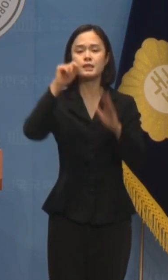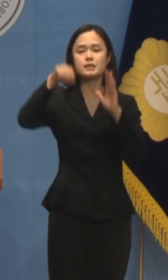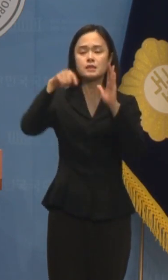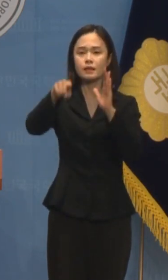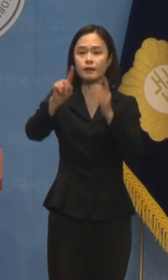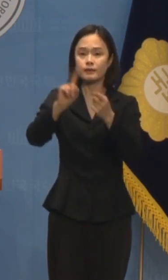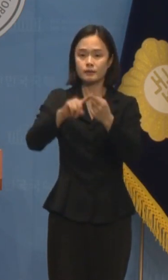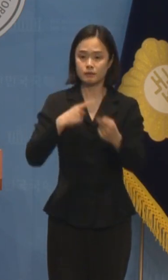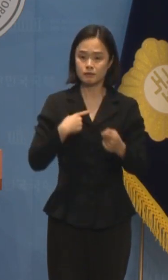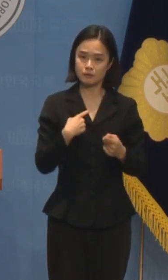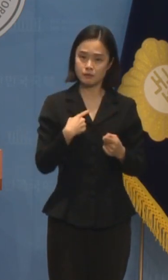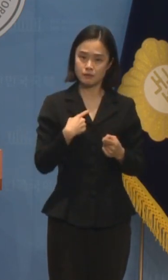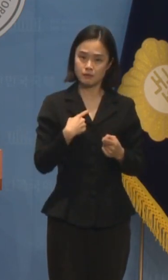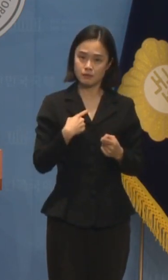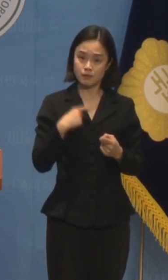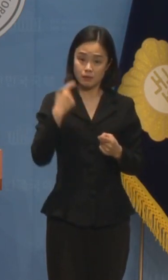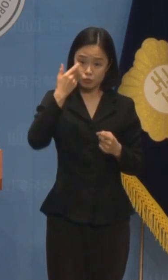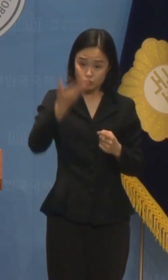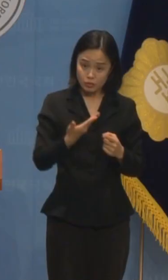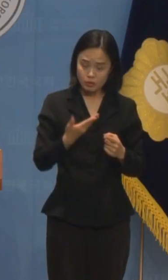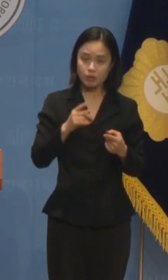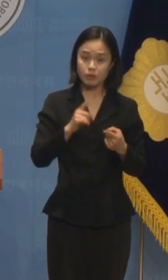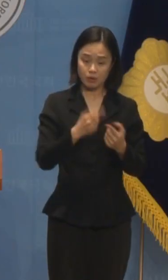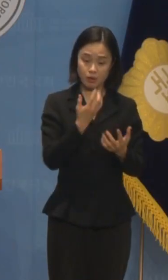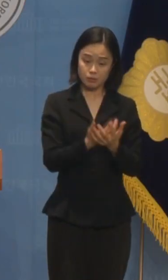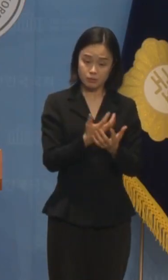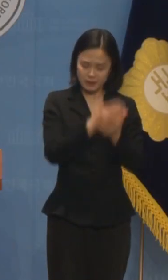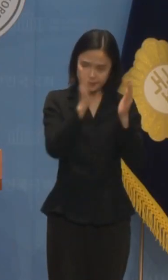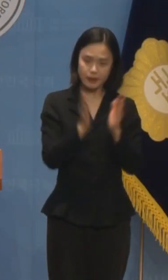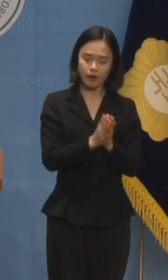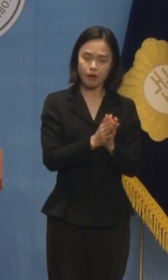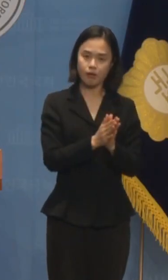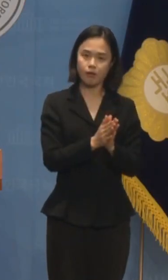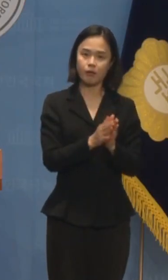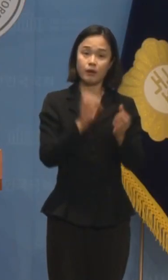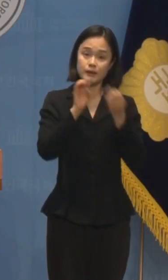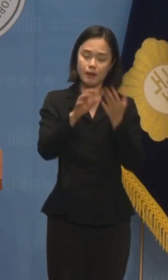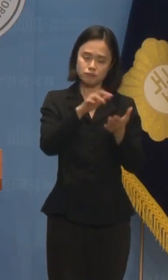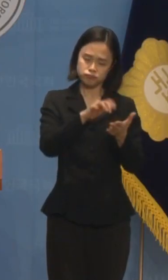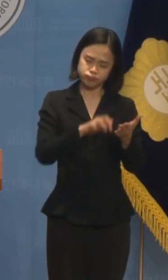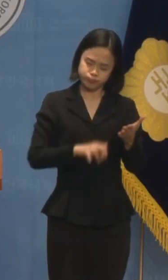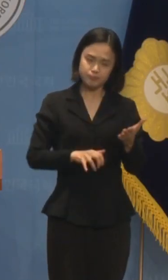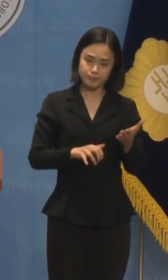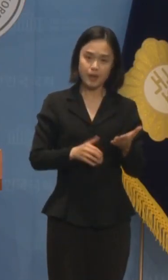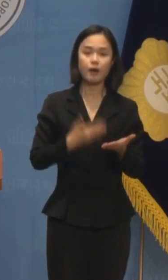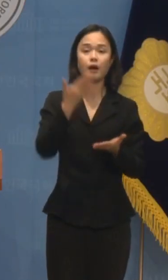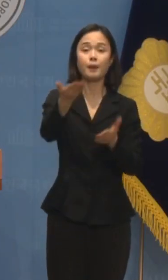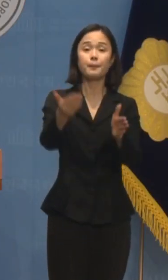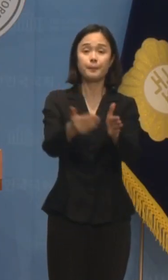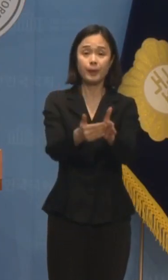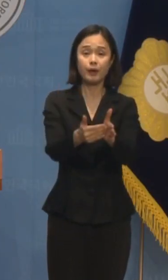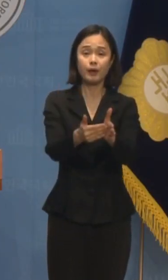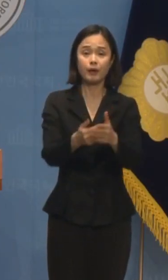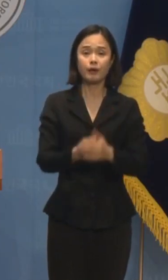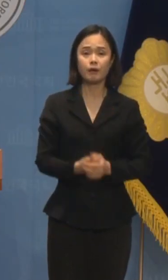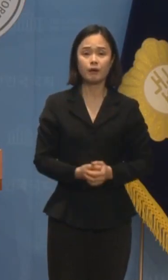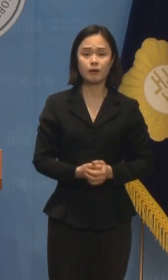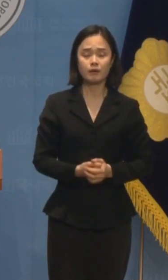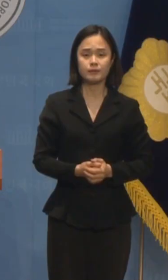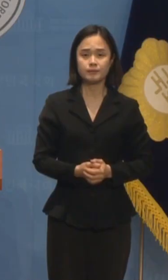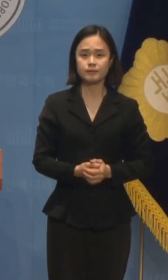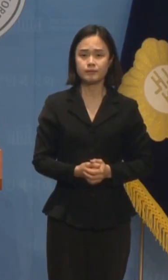제출해서 충분히 소명했습니다. 의원들이 조사를 회피하니, 조사를 못해서 사건이 지연되니